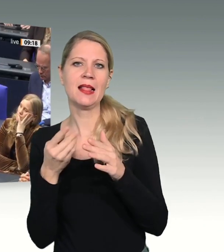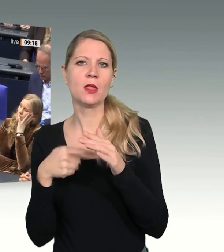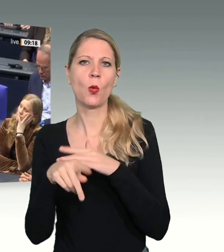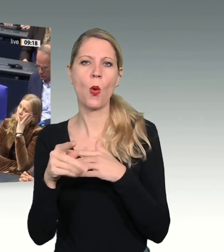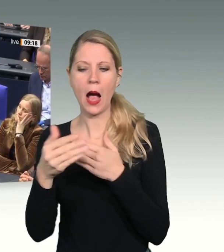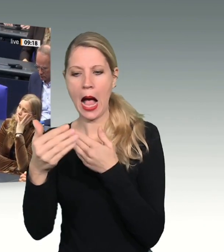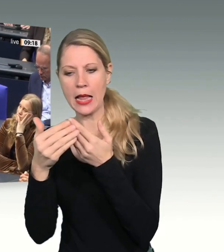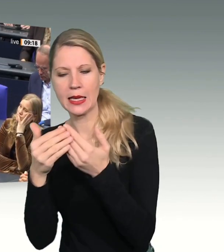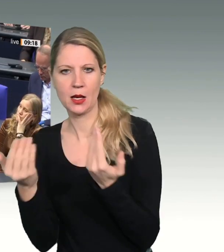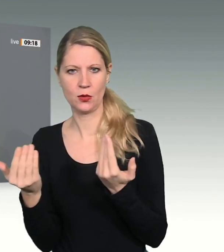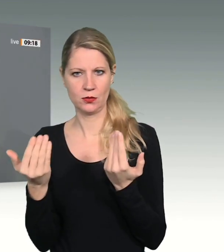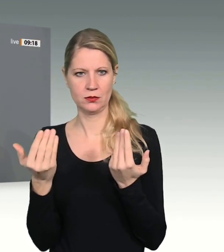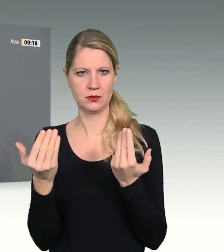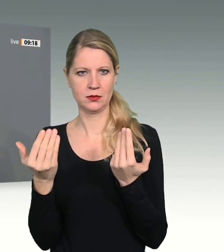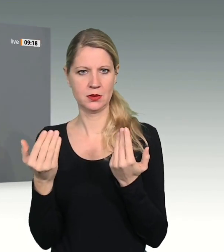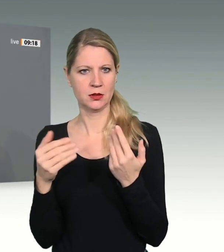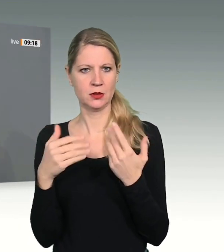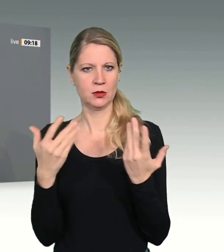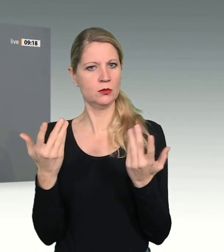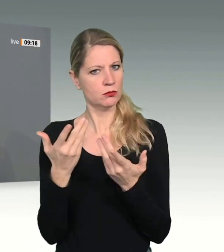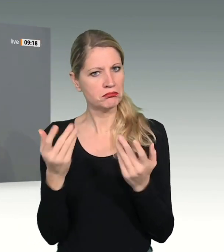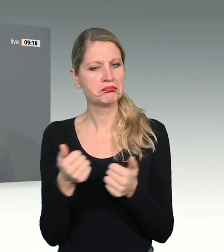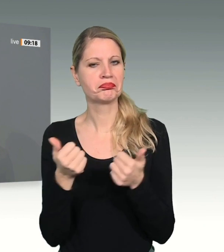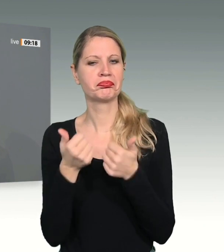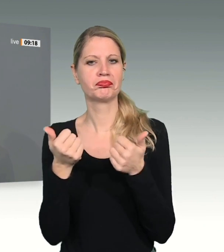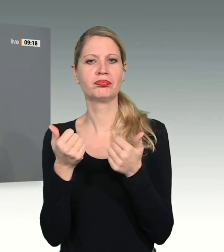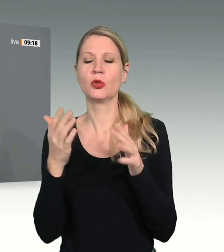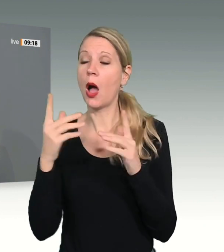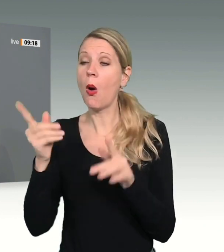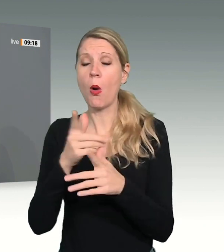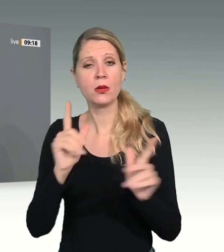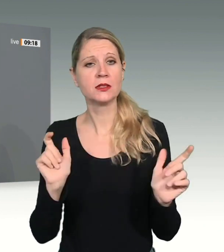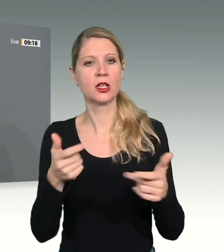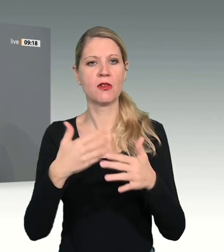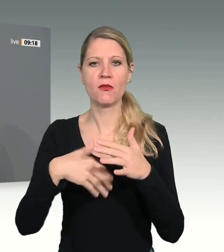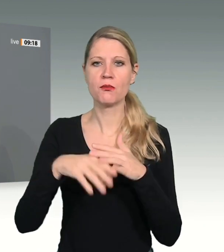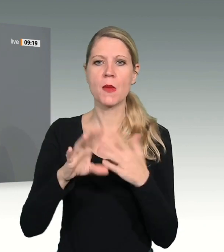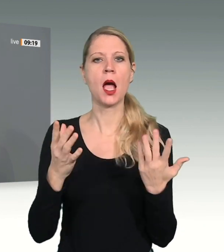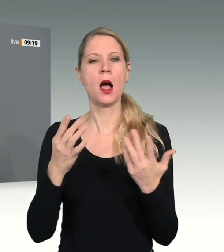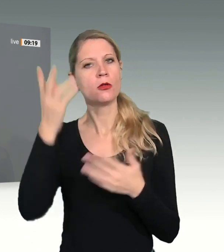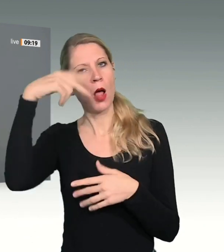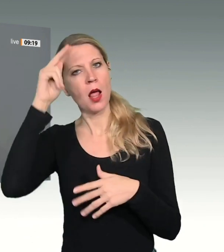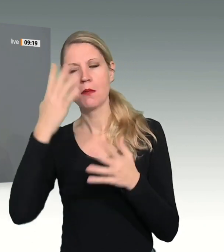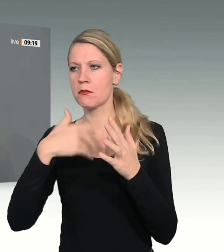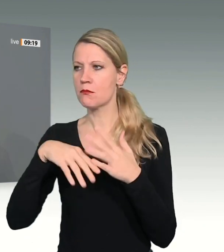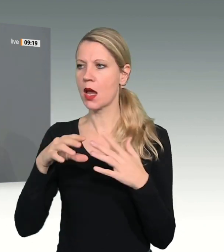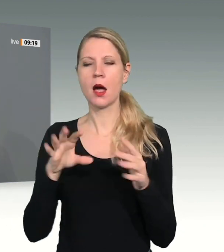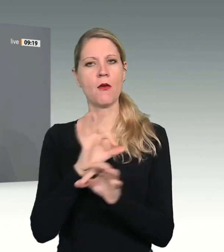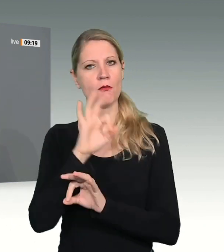auch wenn heute alles ganz anders zu sein scheint als vor 50 Jahren, so ist doch auch nicht alles ganz neu.